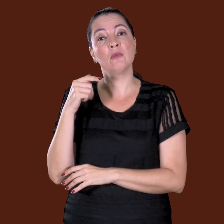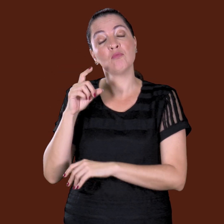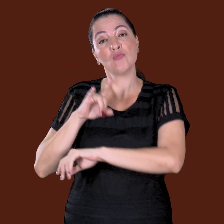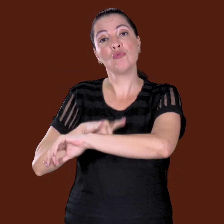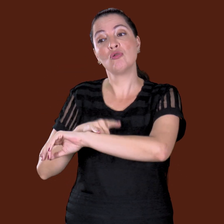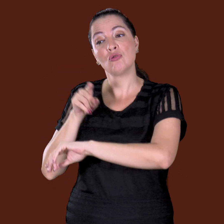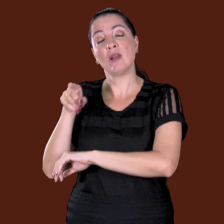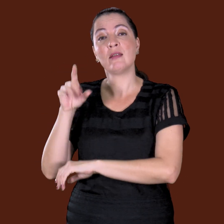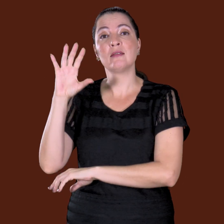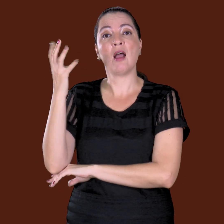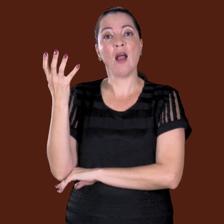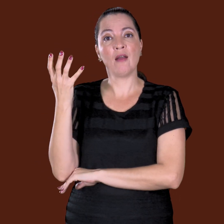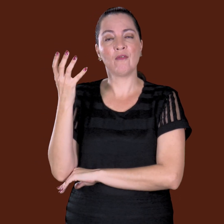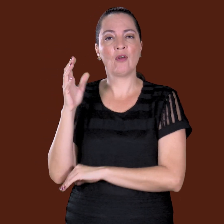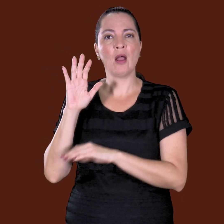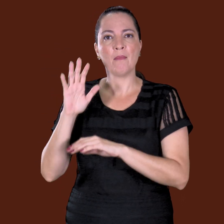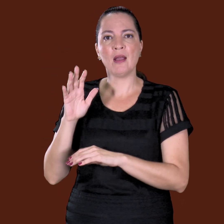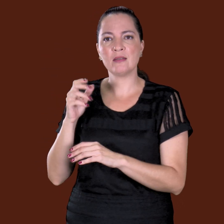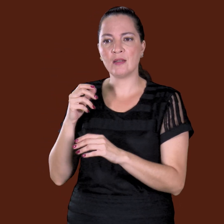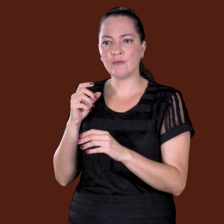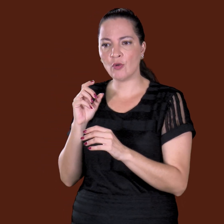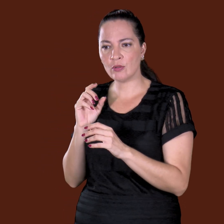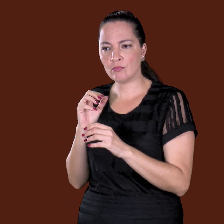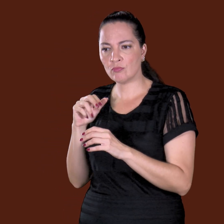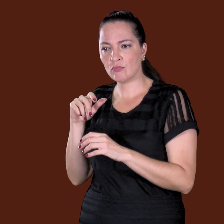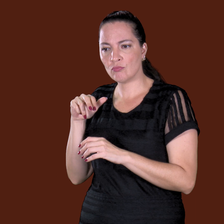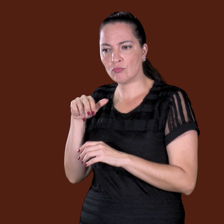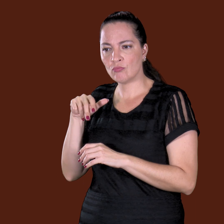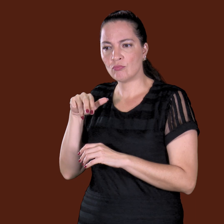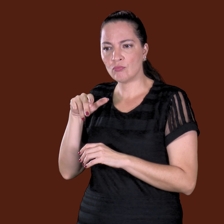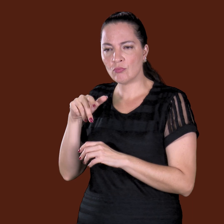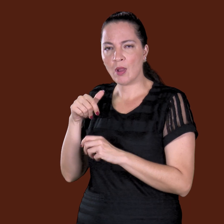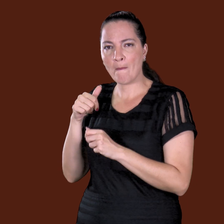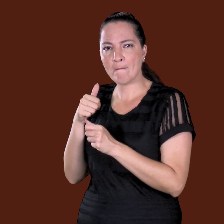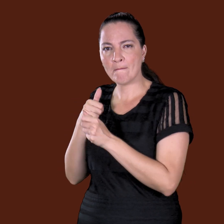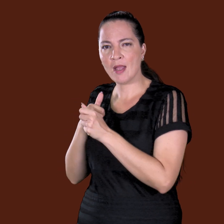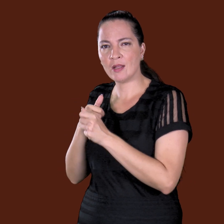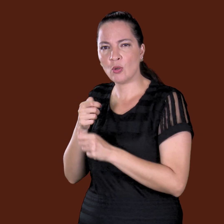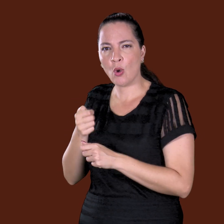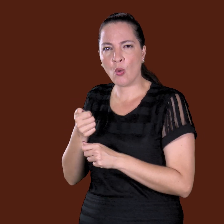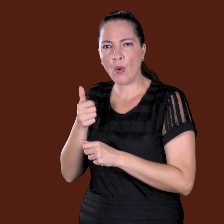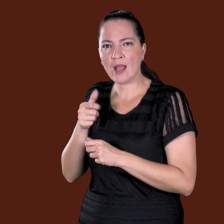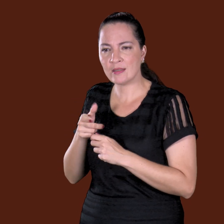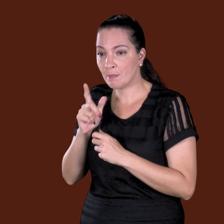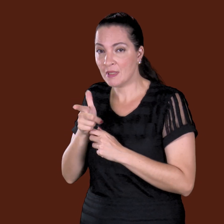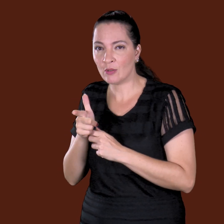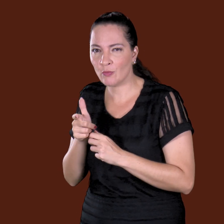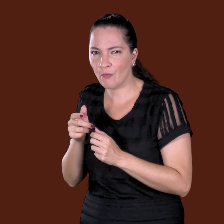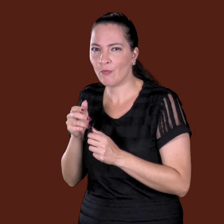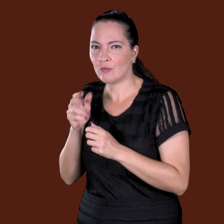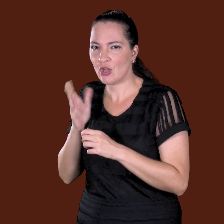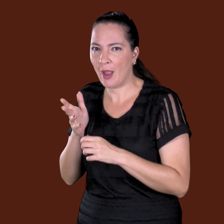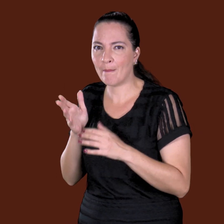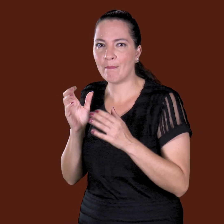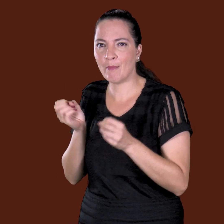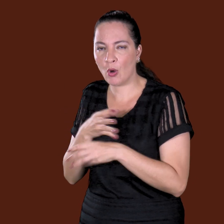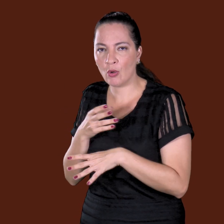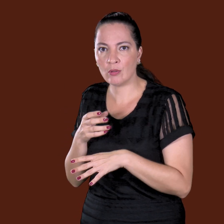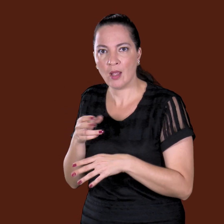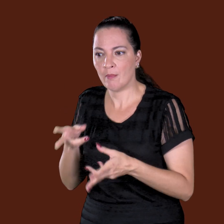mijar lá naquela árvore. Só que conforme ele foi chegando perto da árvore pra mijar, já tirando a rola pra fora, assim, reparou que aquela tia dele